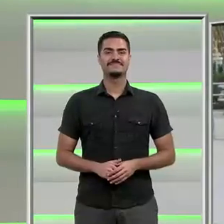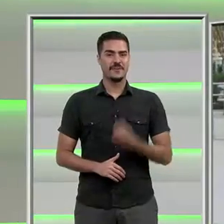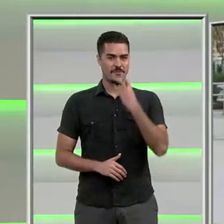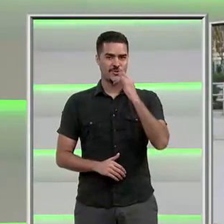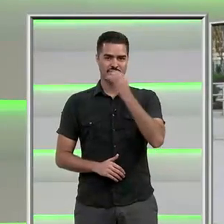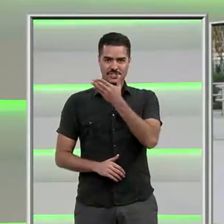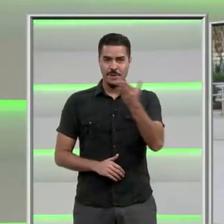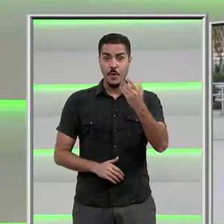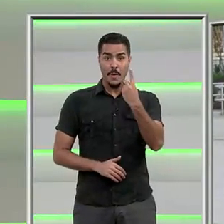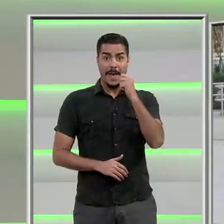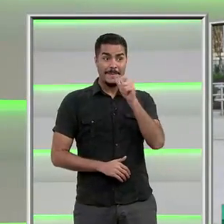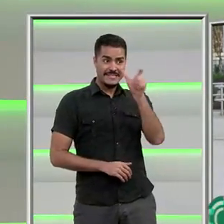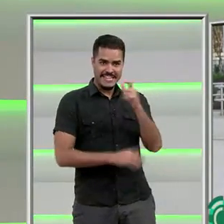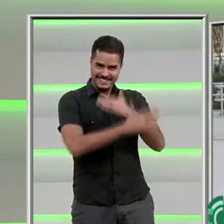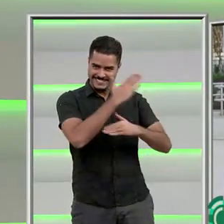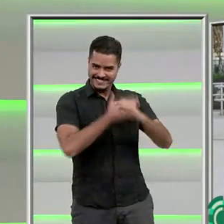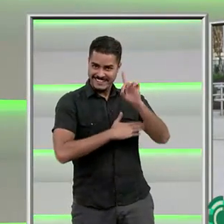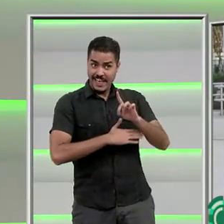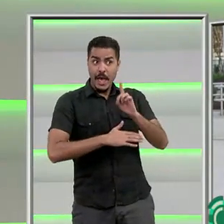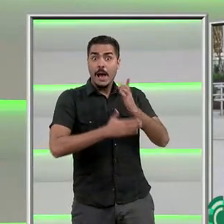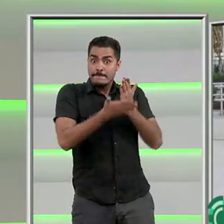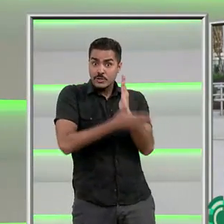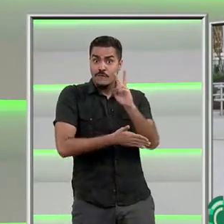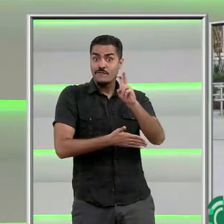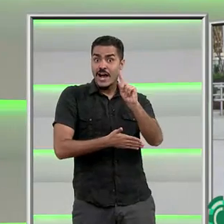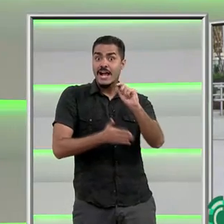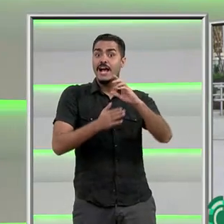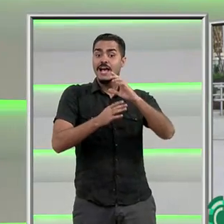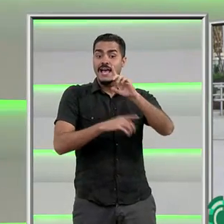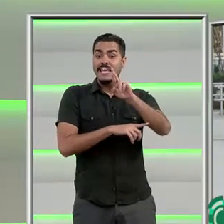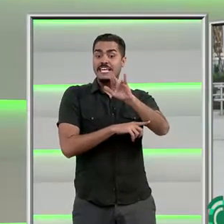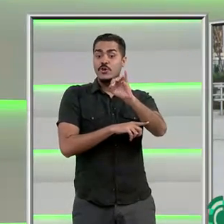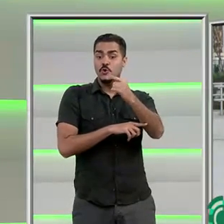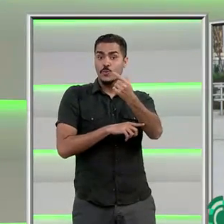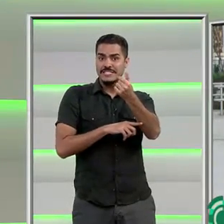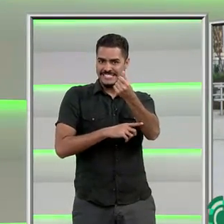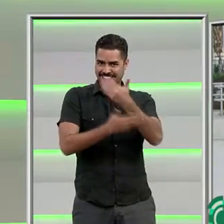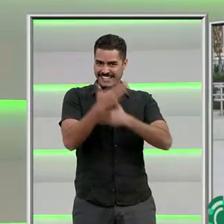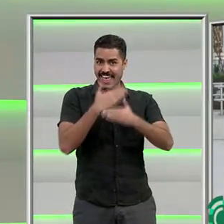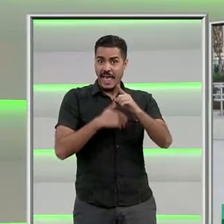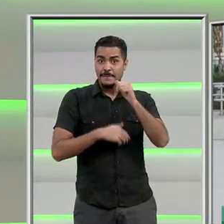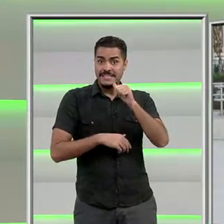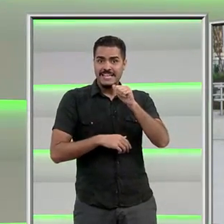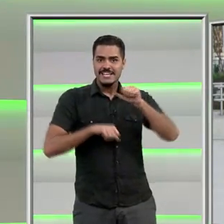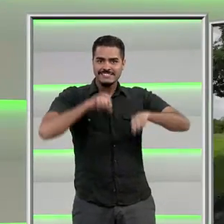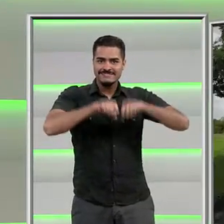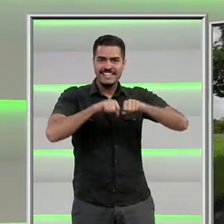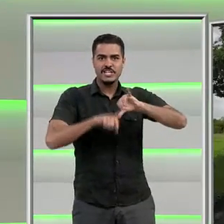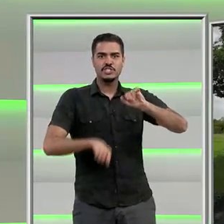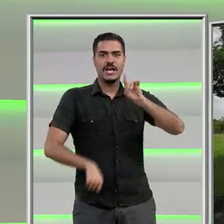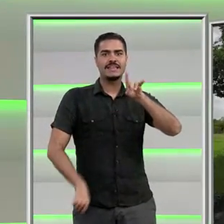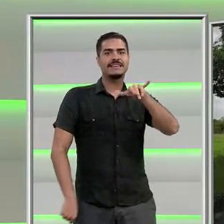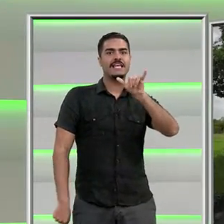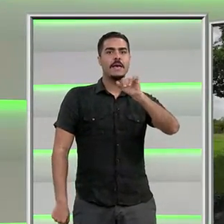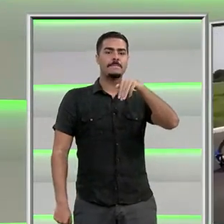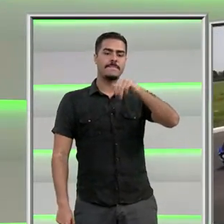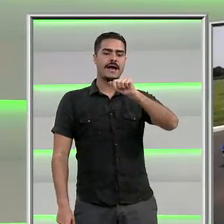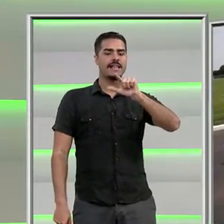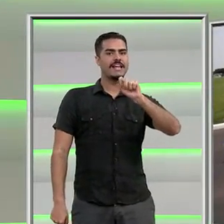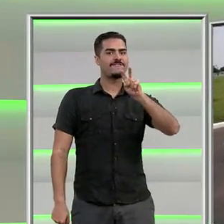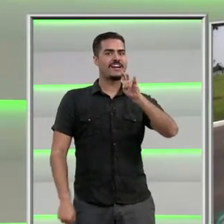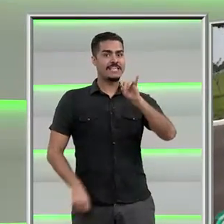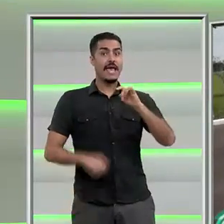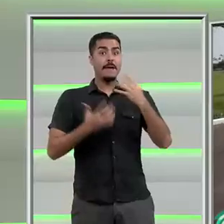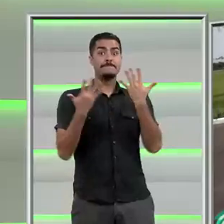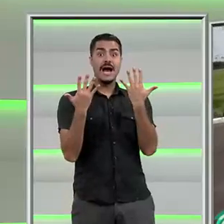Bom dia, uma das para-atletas que garantiu a vaga para os Jogos Paralímpicos do Rio de Janeiro foi a ciclista Jade Malavaze, que